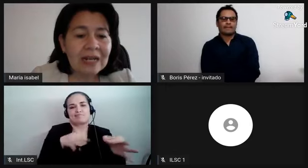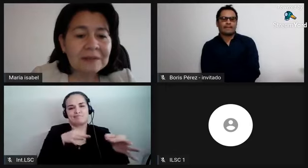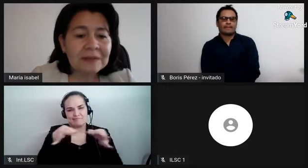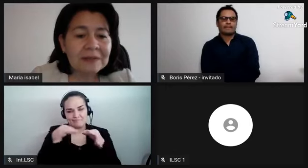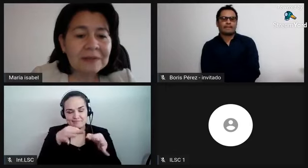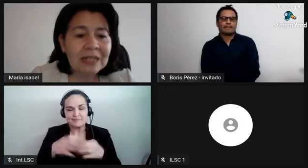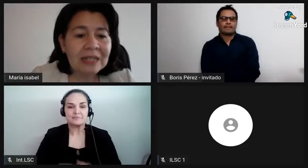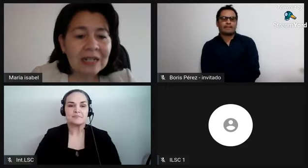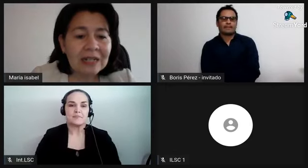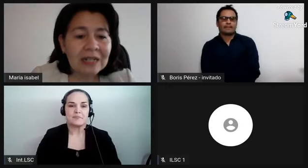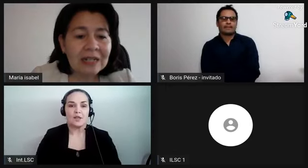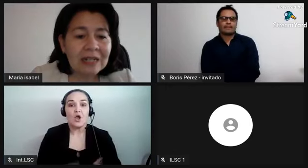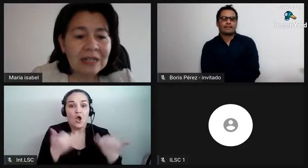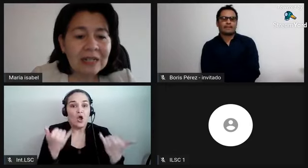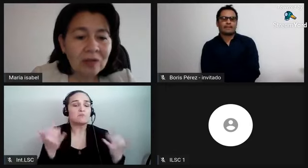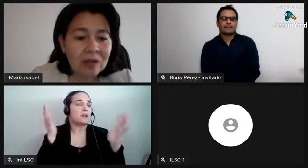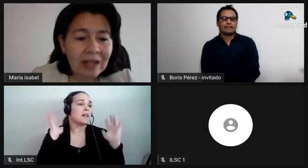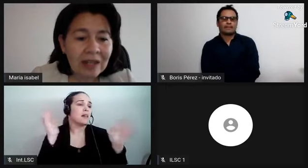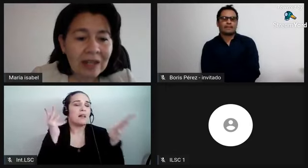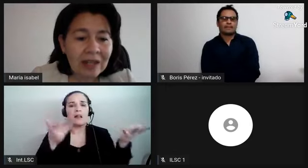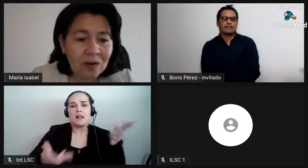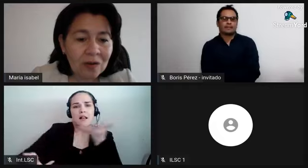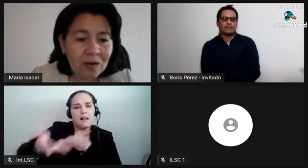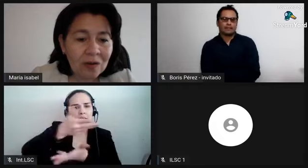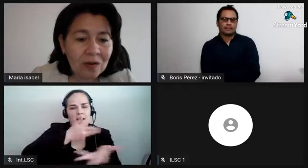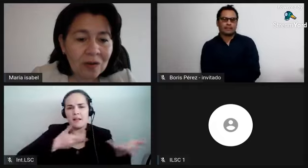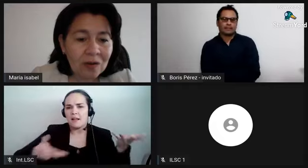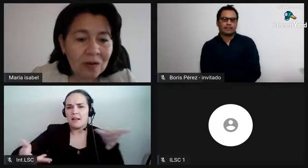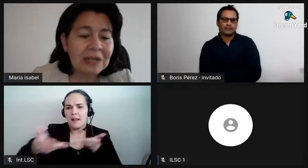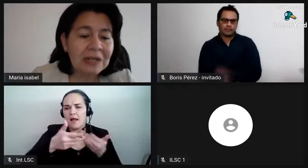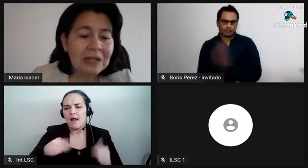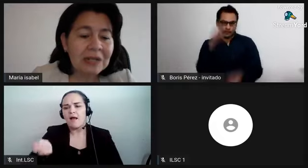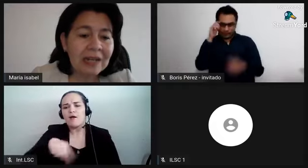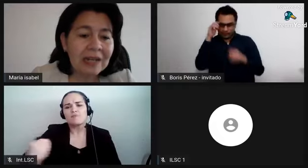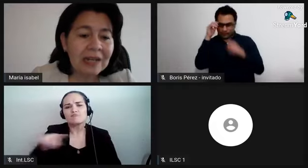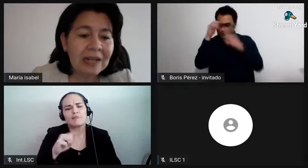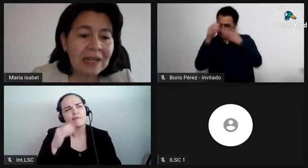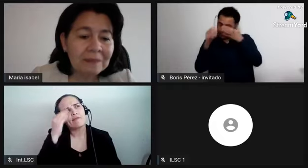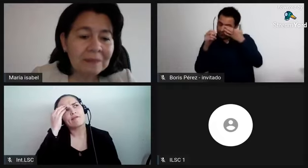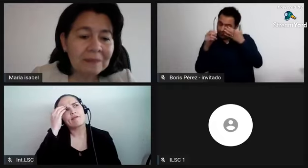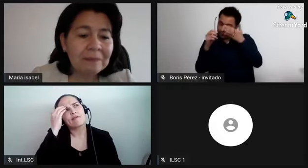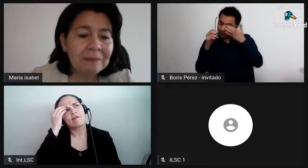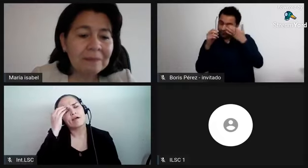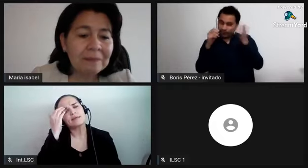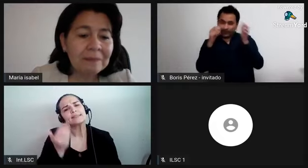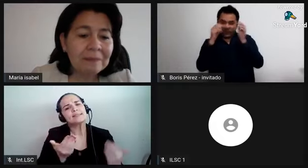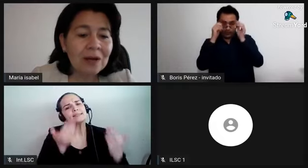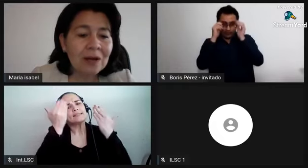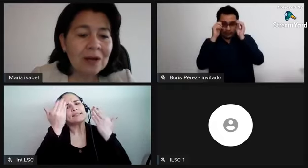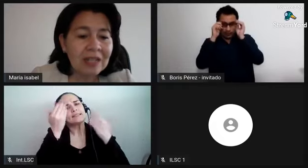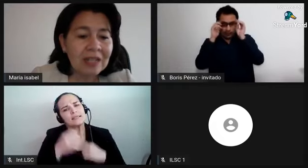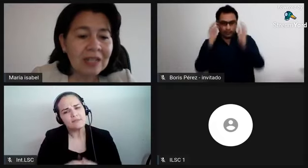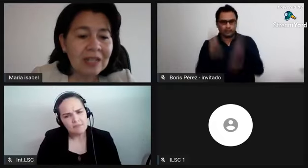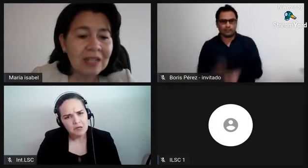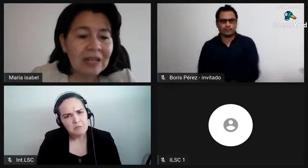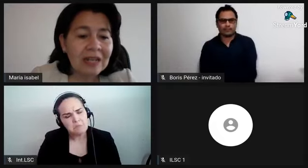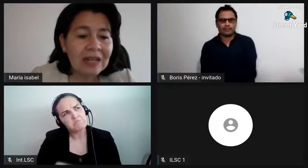tertulia de hoy les va a servir como referente para cuando ustedes